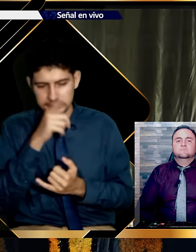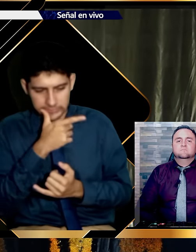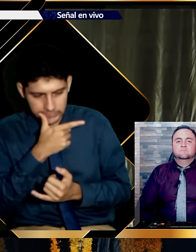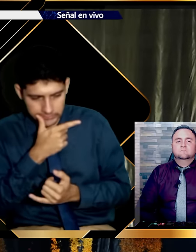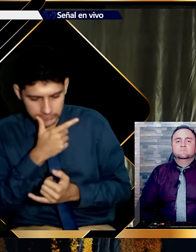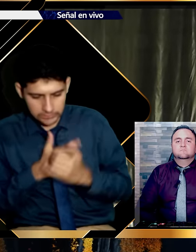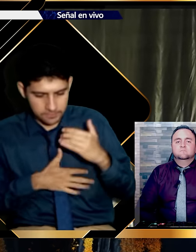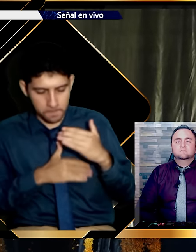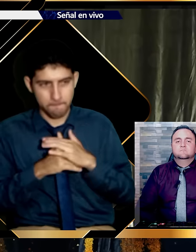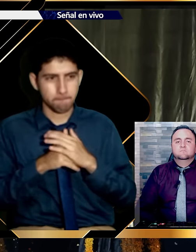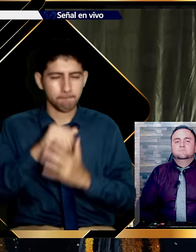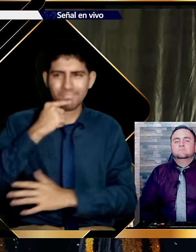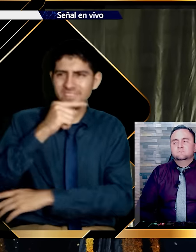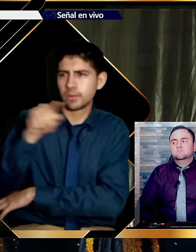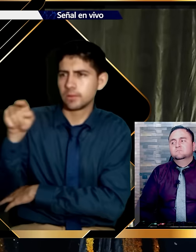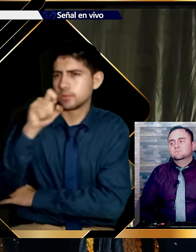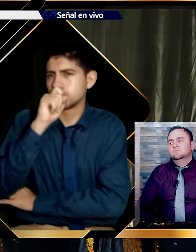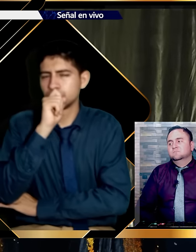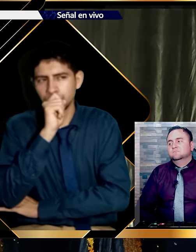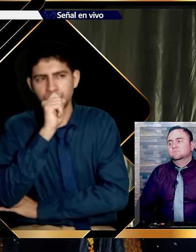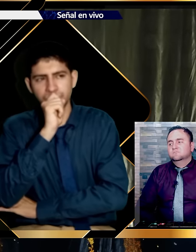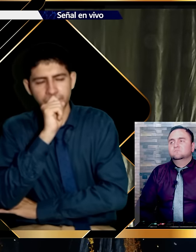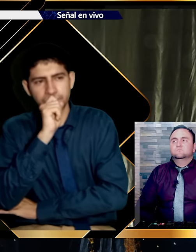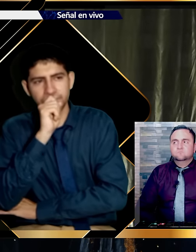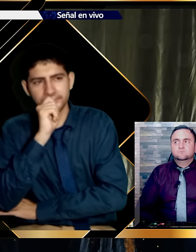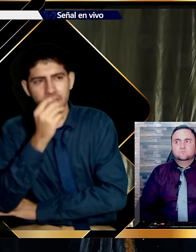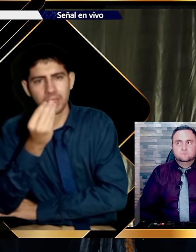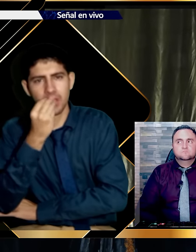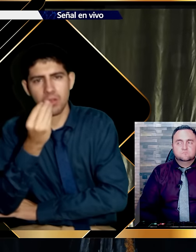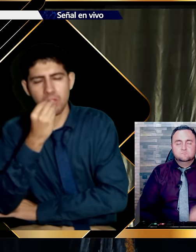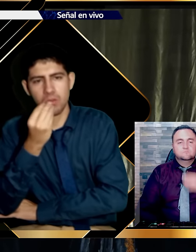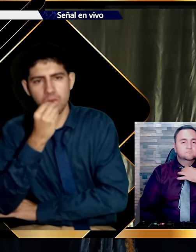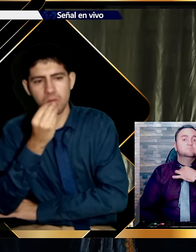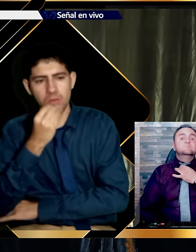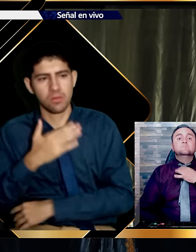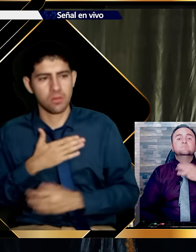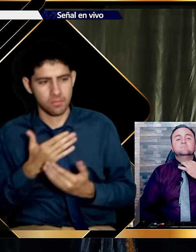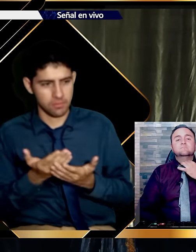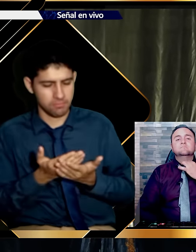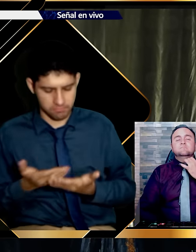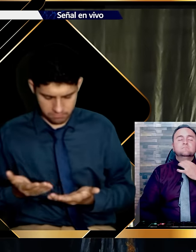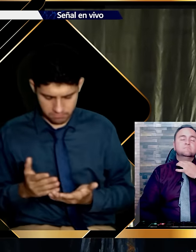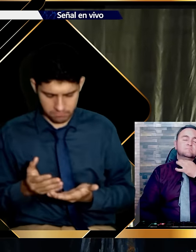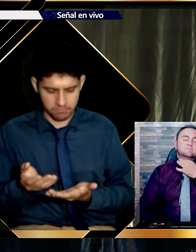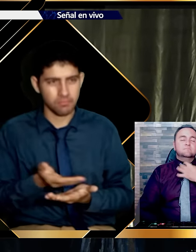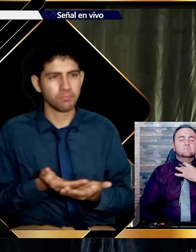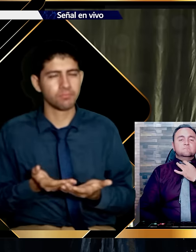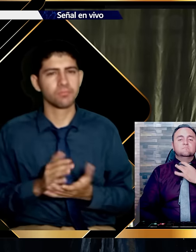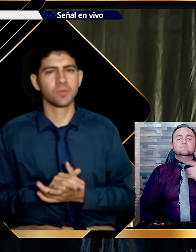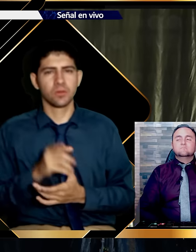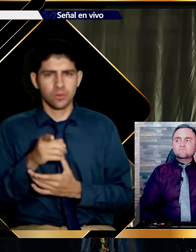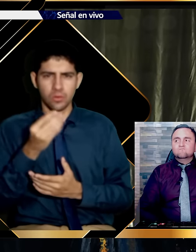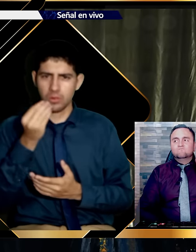mayoría. Jesús aproxima su señalamiento. decir. Es el que come de mi plato. Y